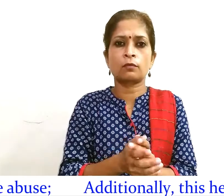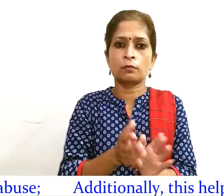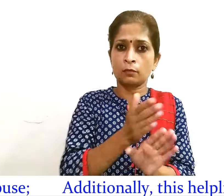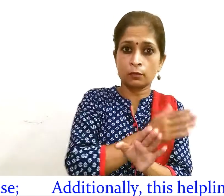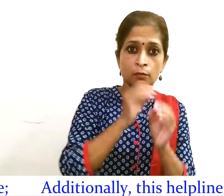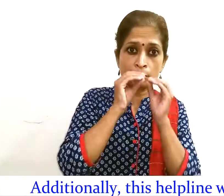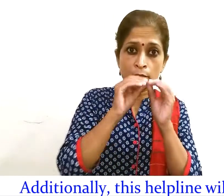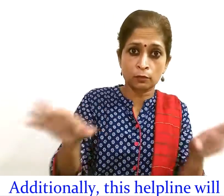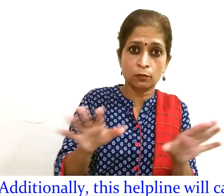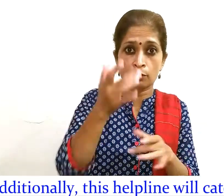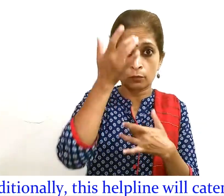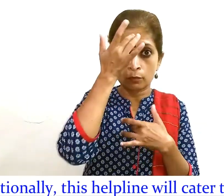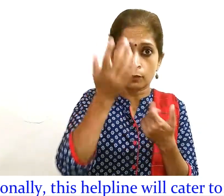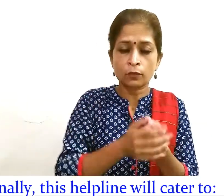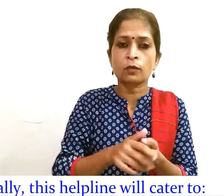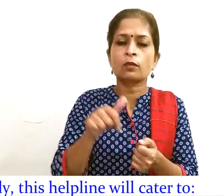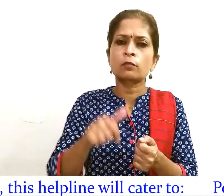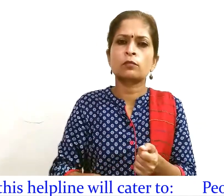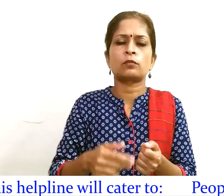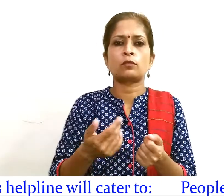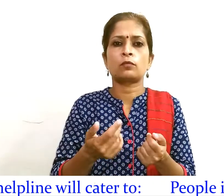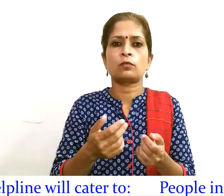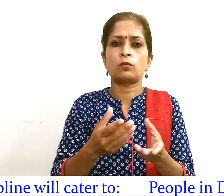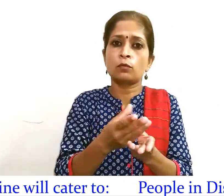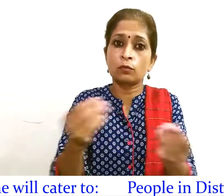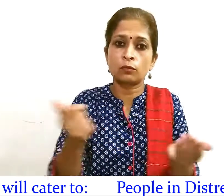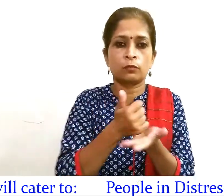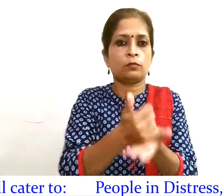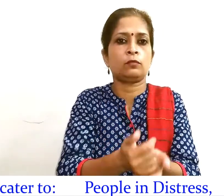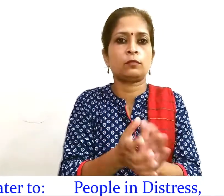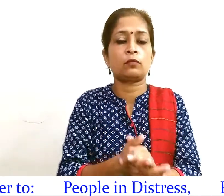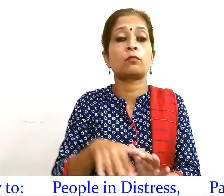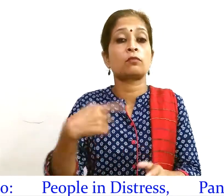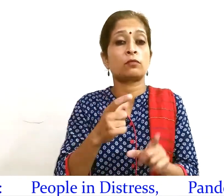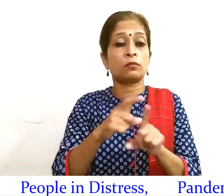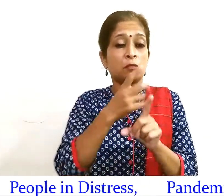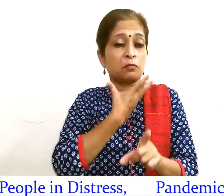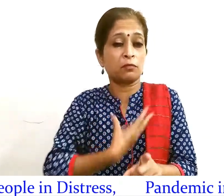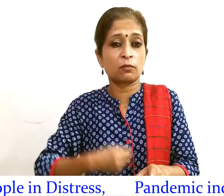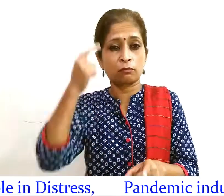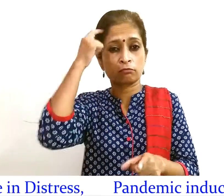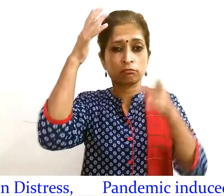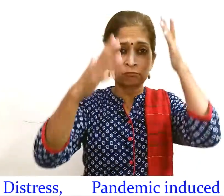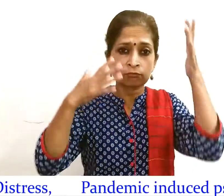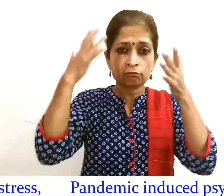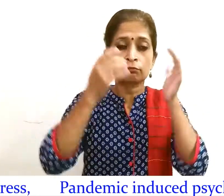अन्य मानसिक समस्याओं के उपचार हेतु कार्य करती है जैसे अतितनाव ग्रसित व्यक्तियों हेतु